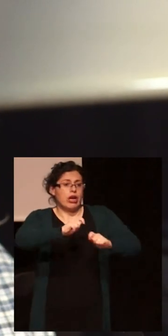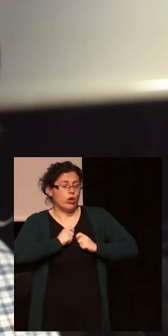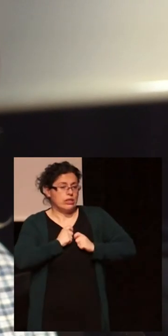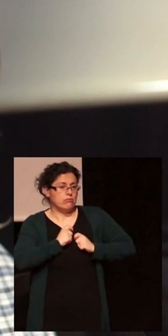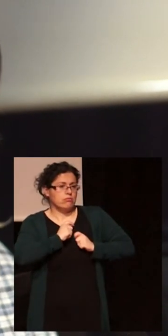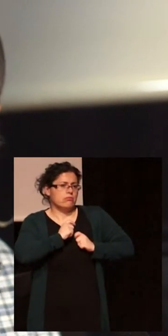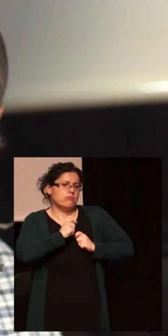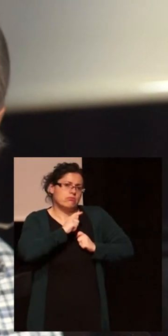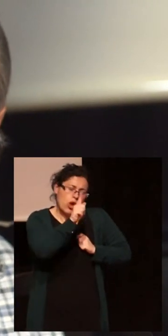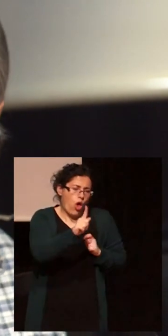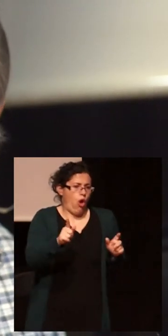fracaso. Para nada.